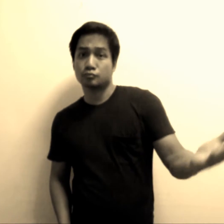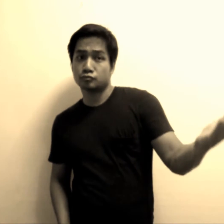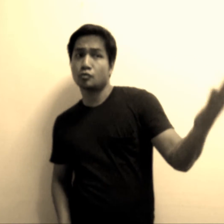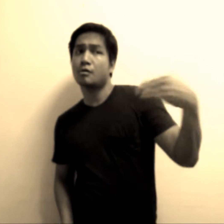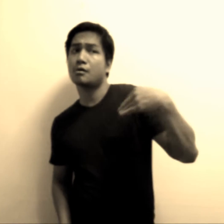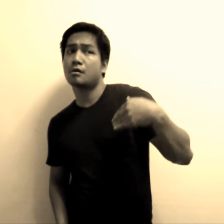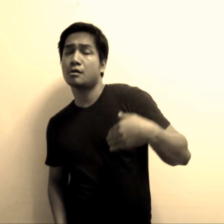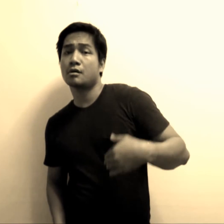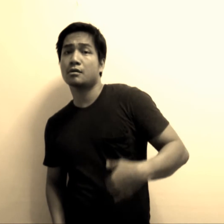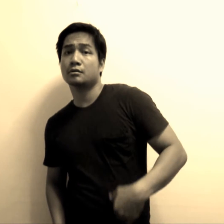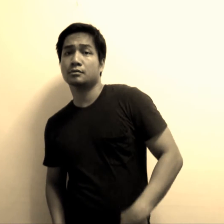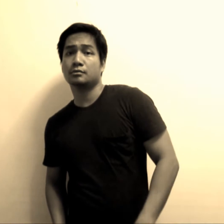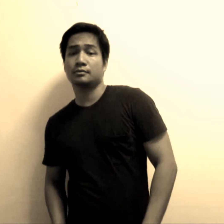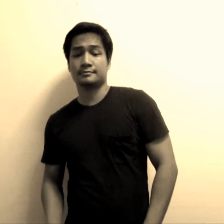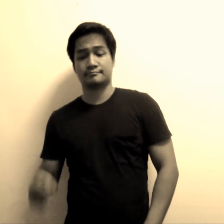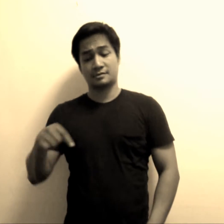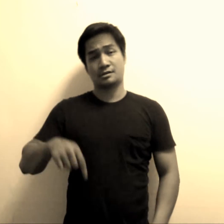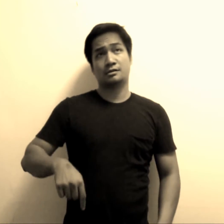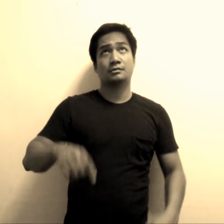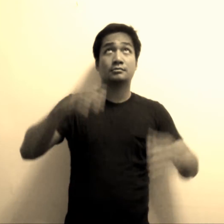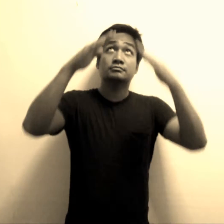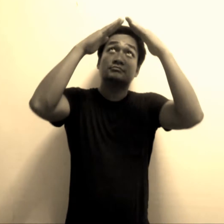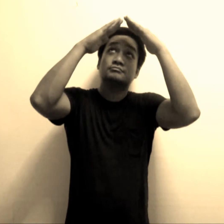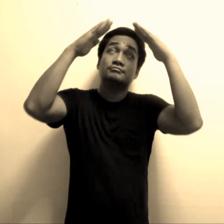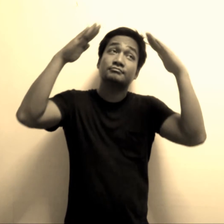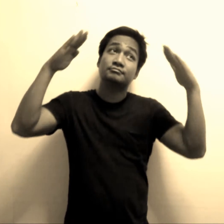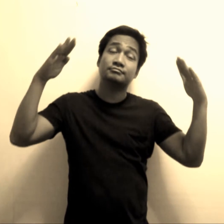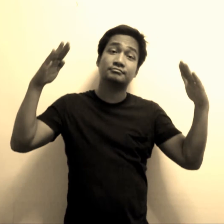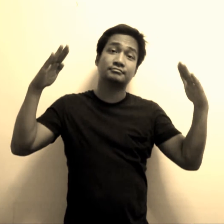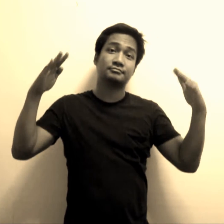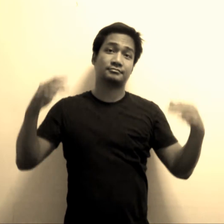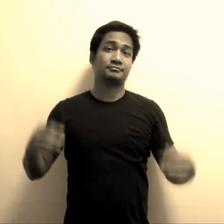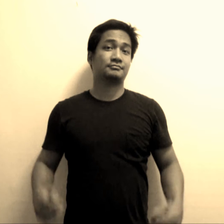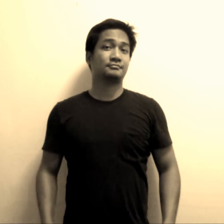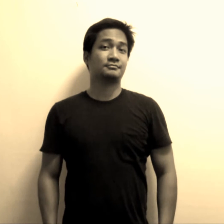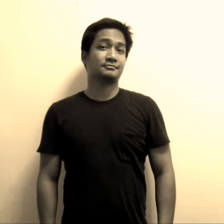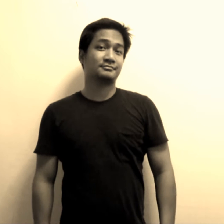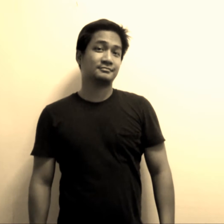Ani ako diri sa balay